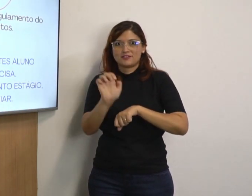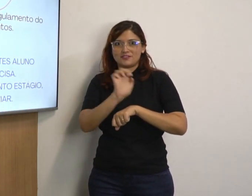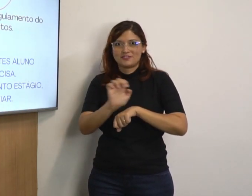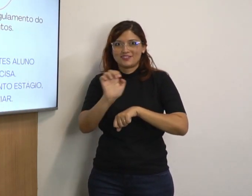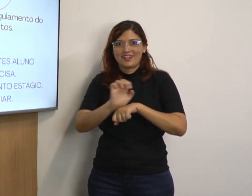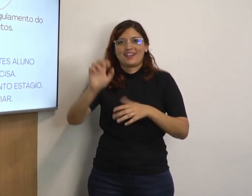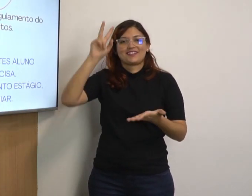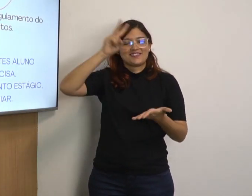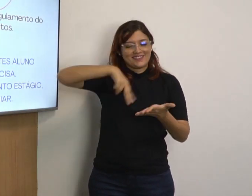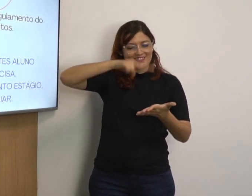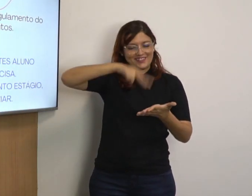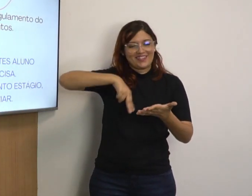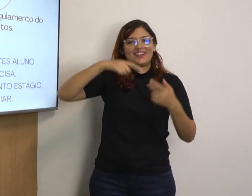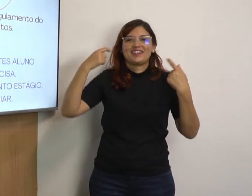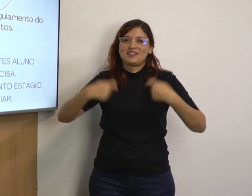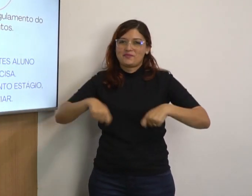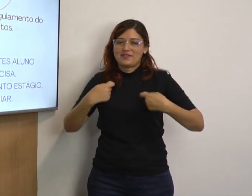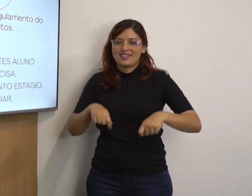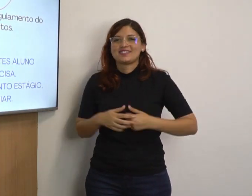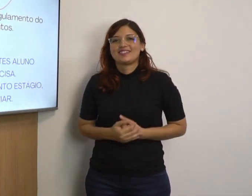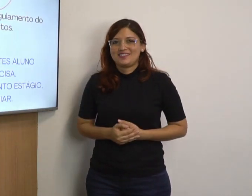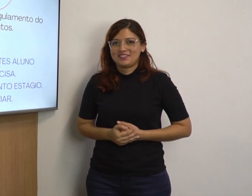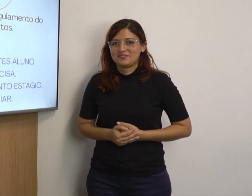regulamento, estágio. Ler precisa.